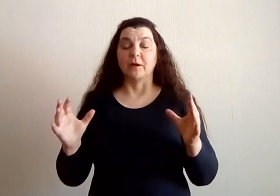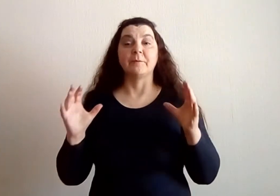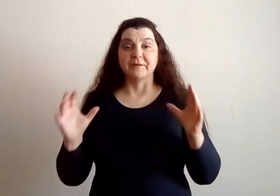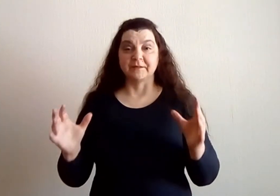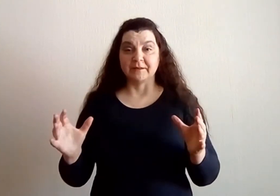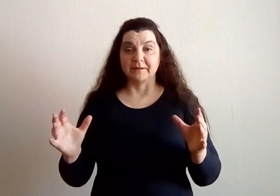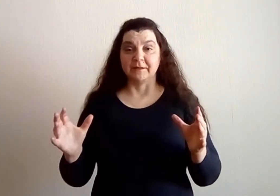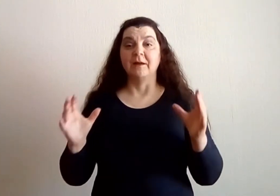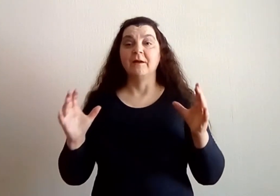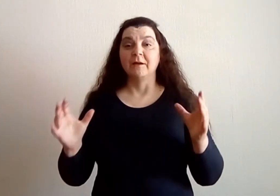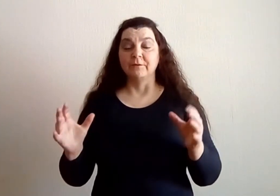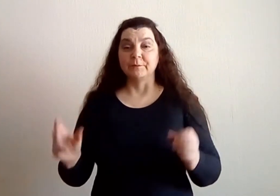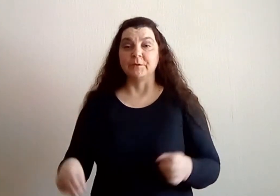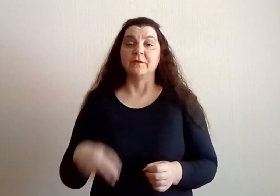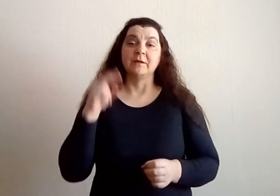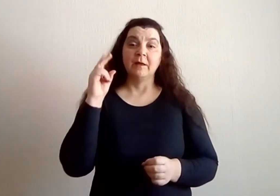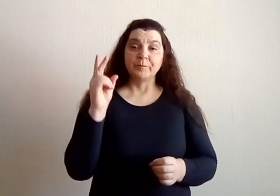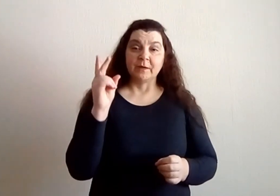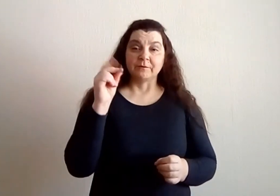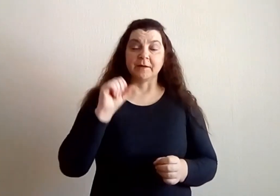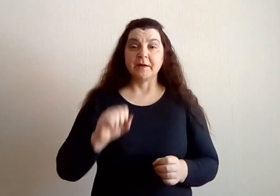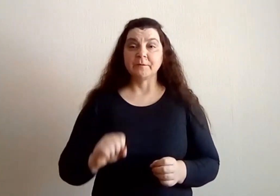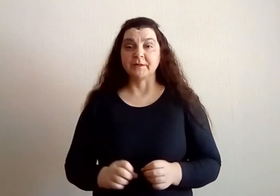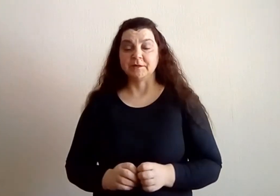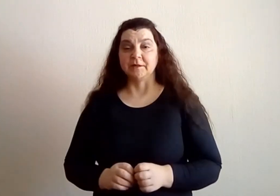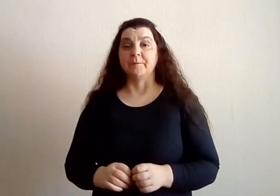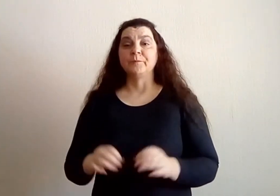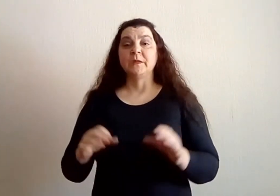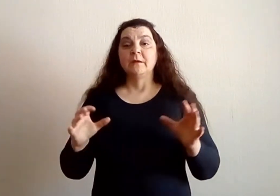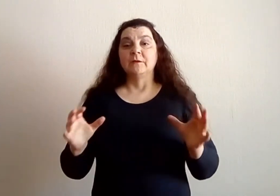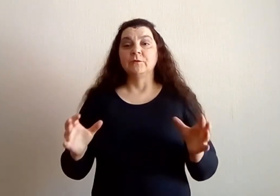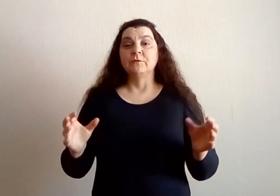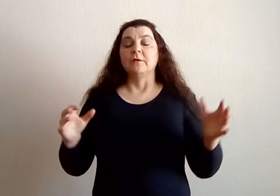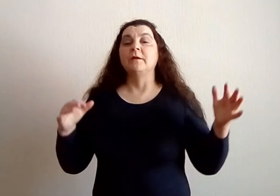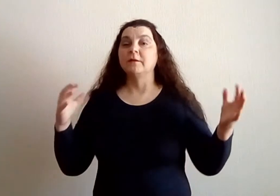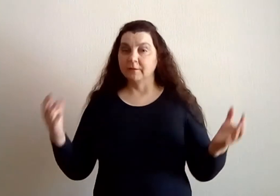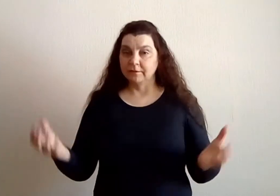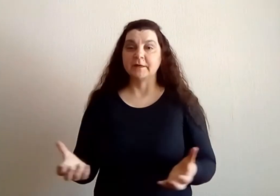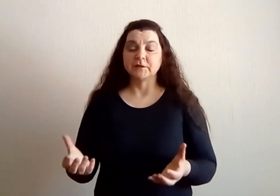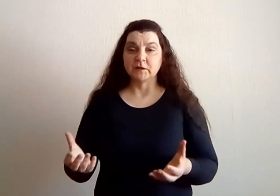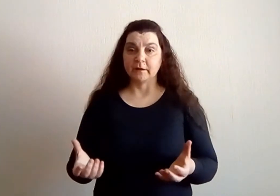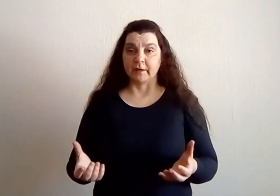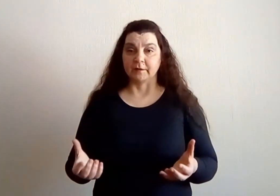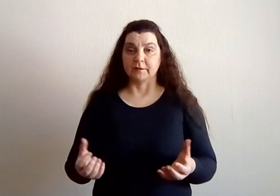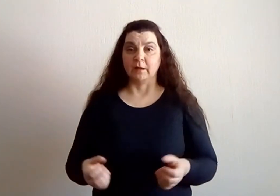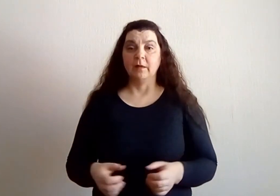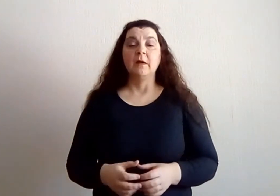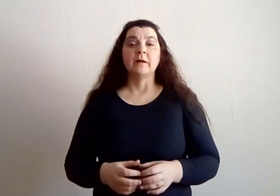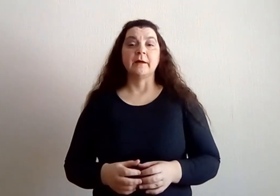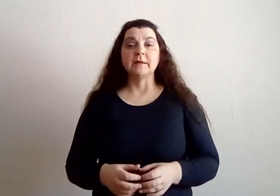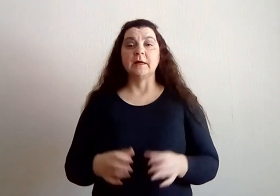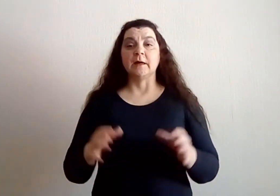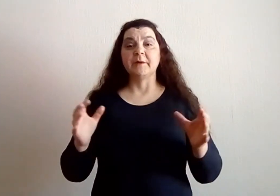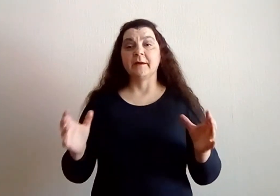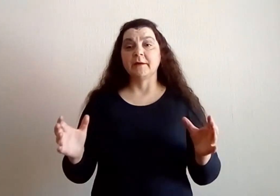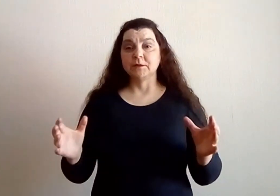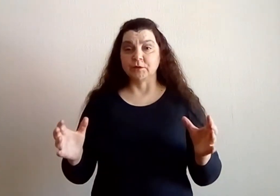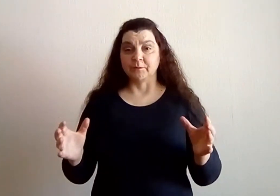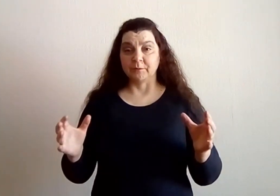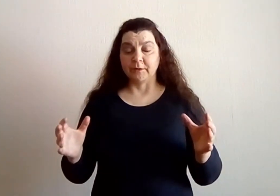обязательно выполнит. Вторая причина, ну, так считается, когда мы ограничиваем себя